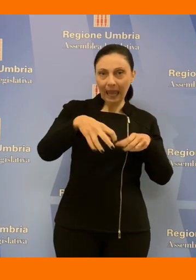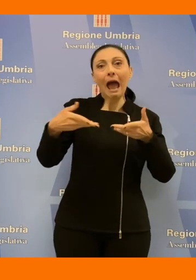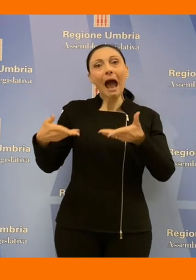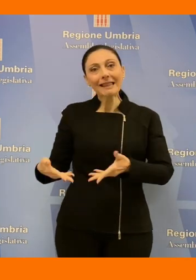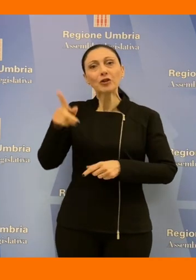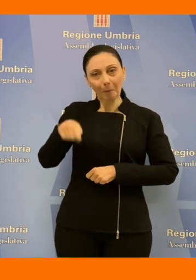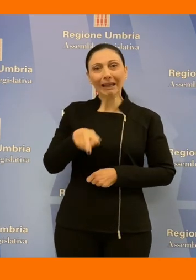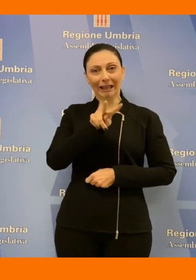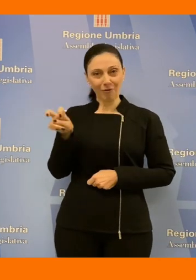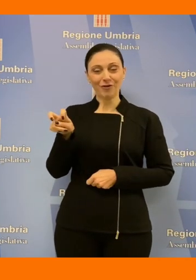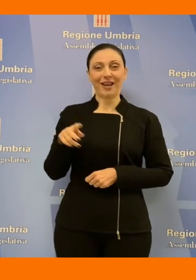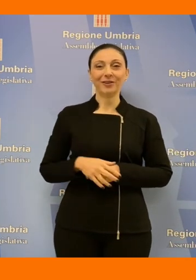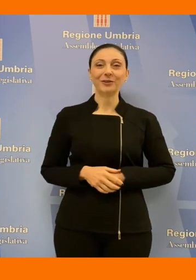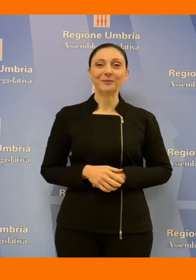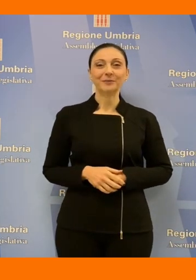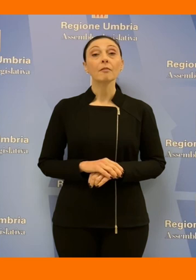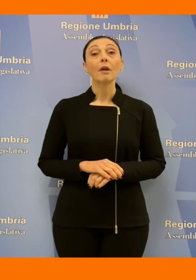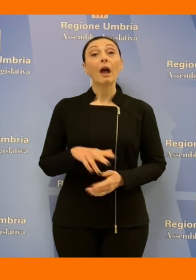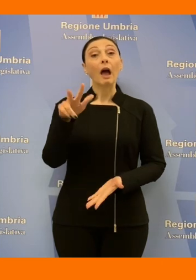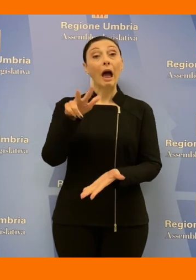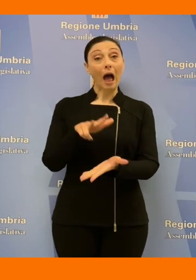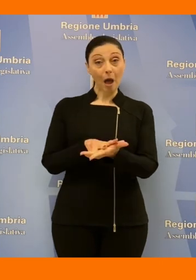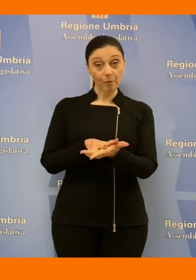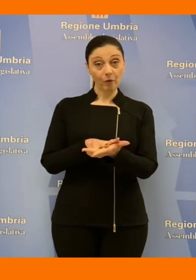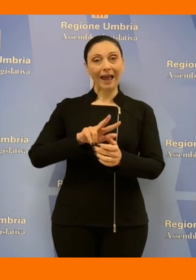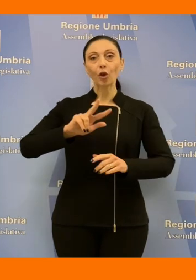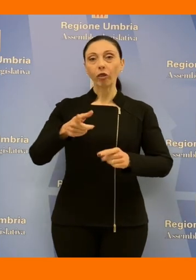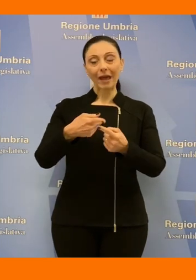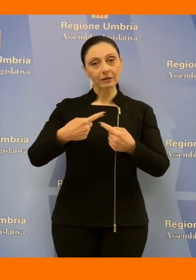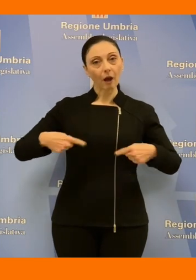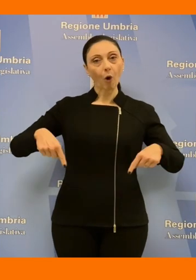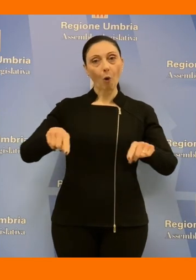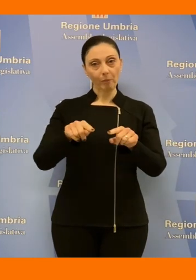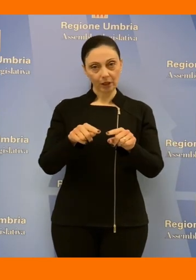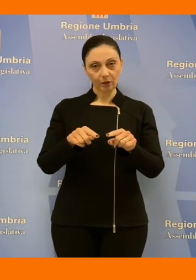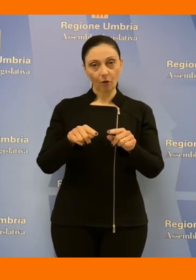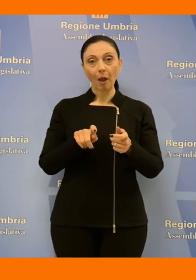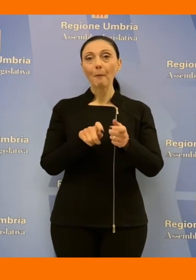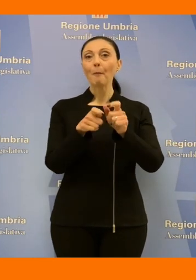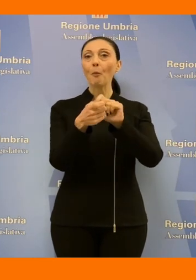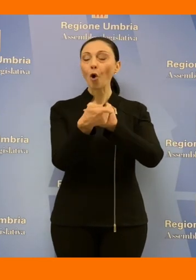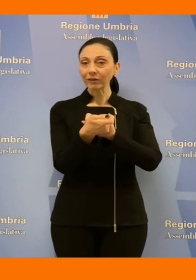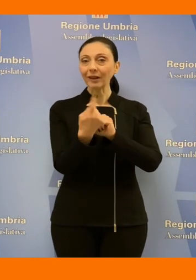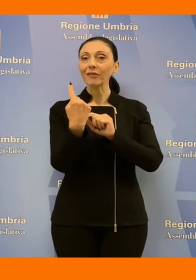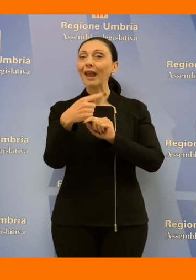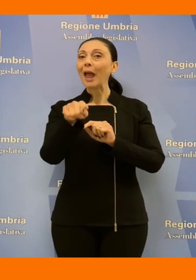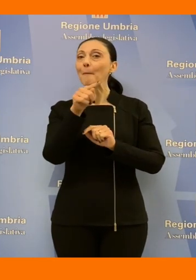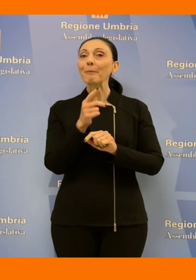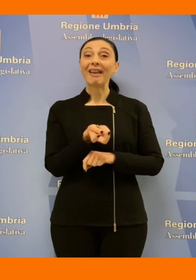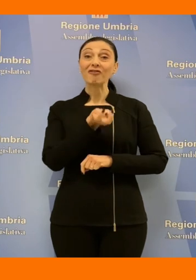approvate in terza commissione le modifiche al regolamento sul prelievo venatorio della specie cinghiale l'assessore